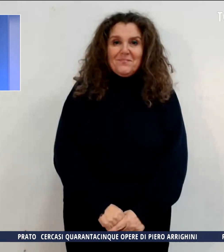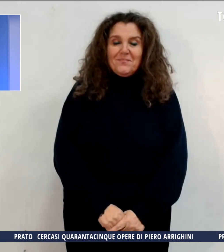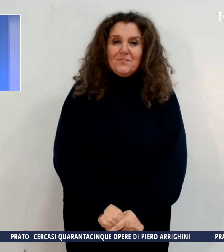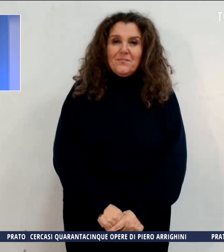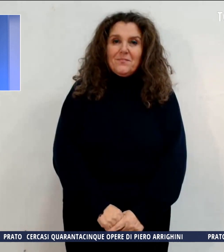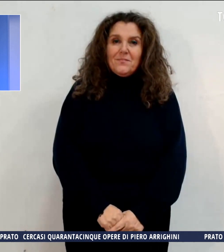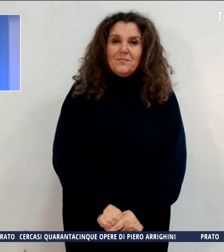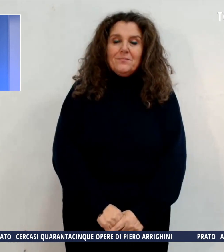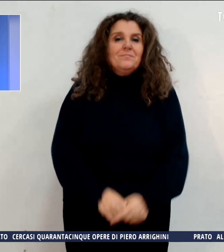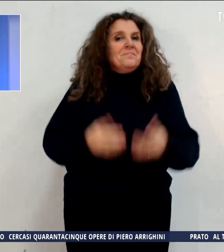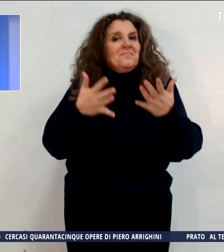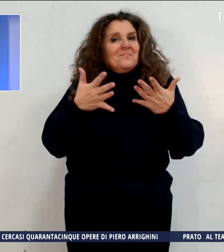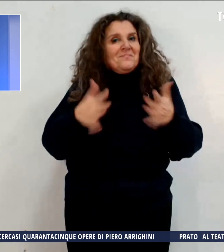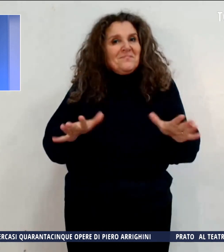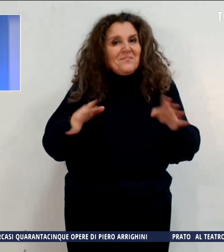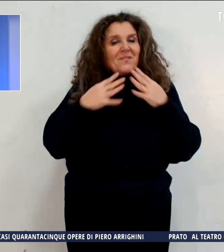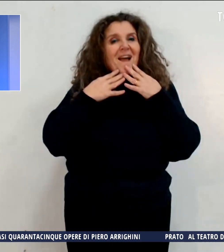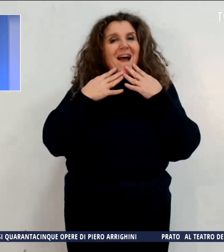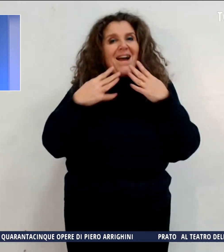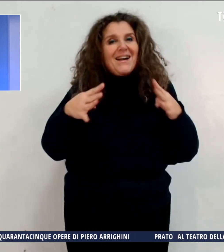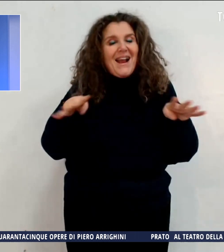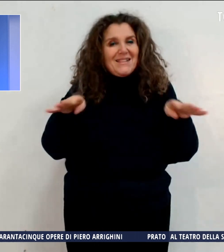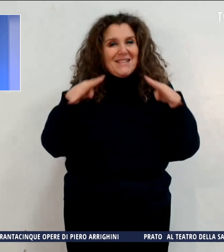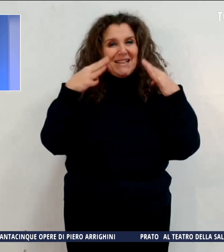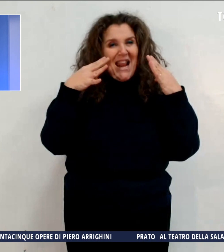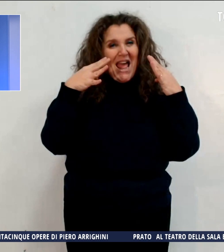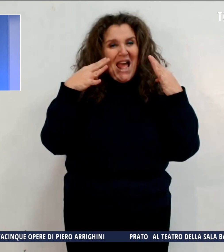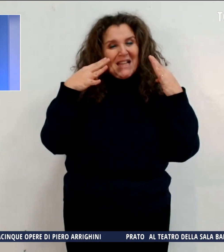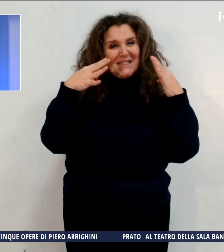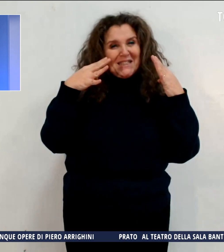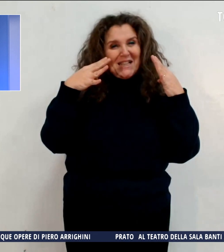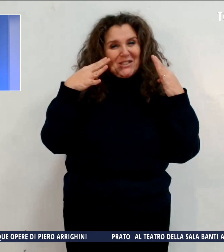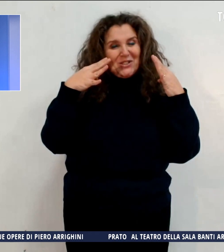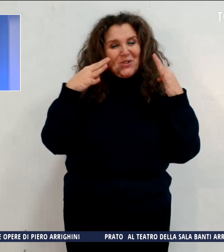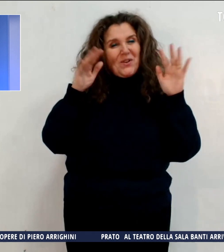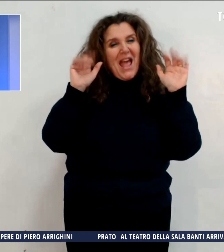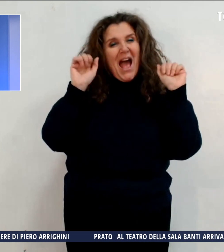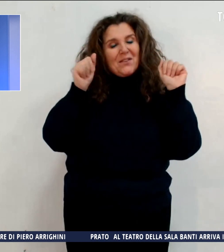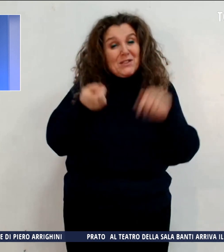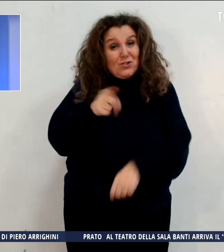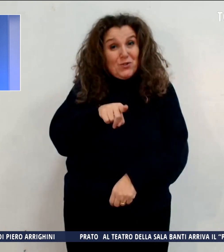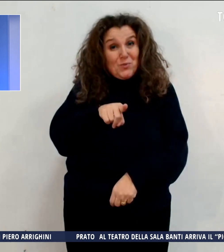ed è tutto per questa edizione. Grazie di essere stati con noi. Arrivederci a domani.